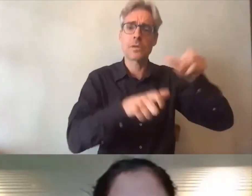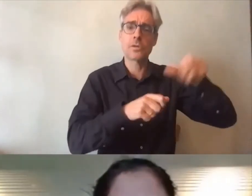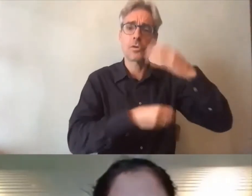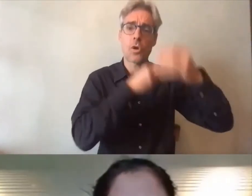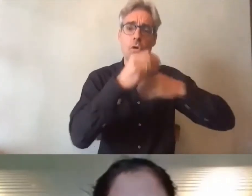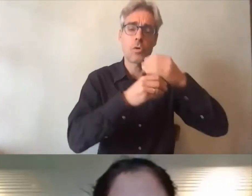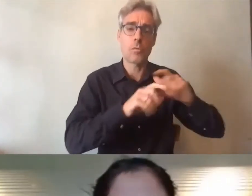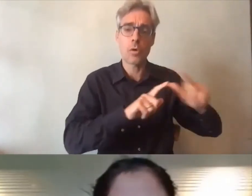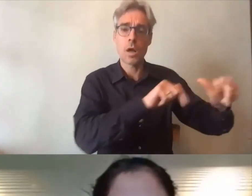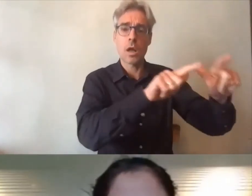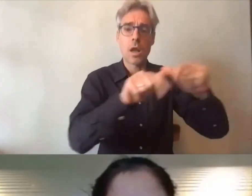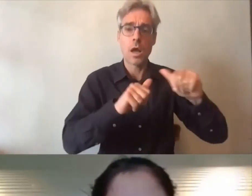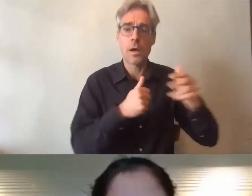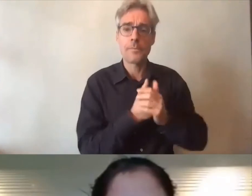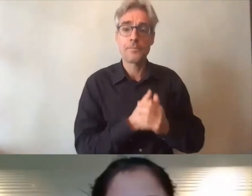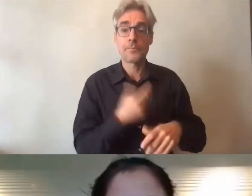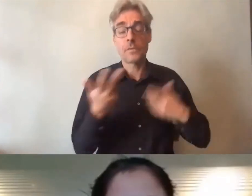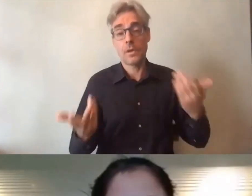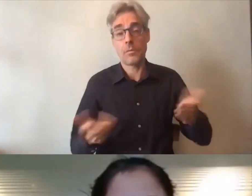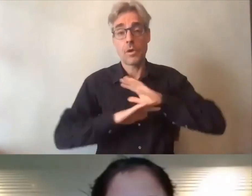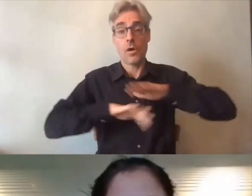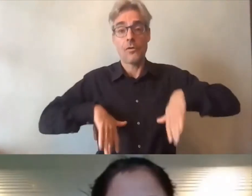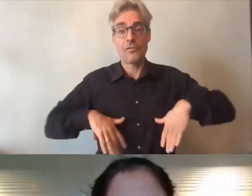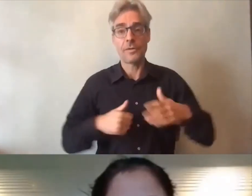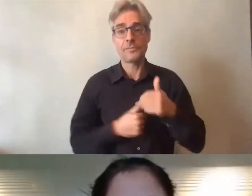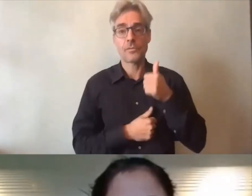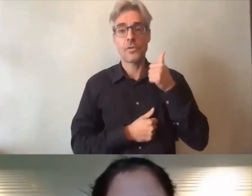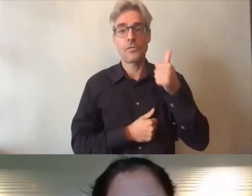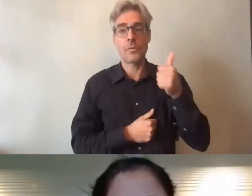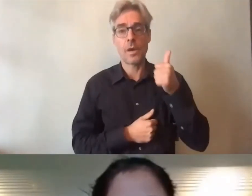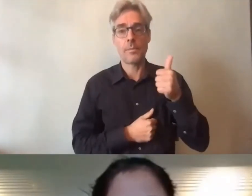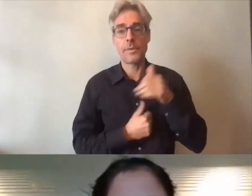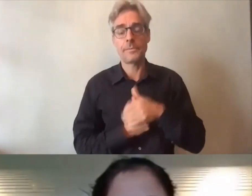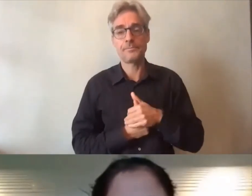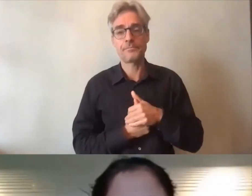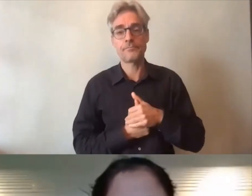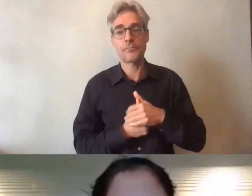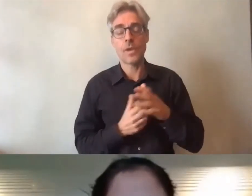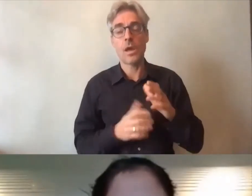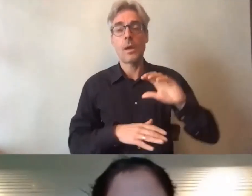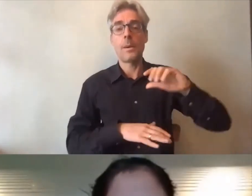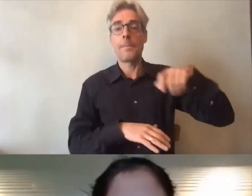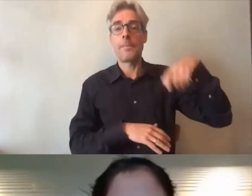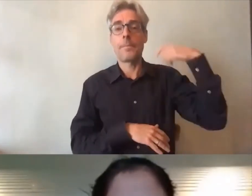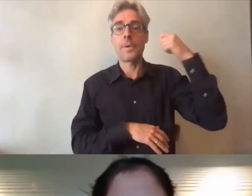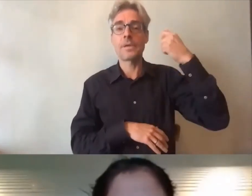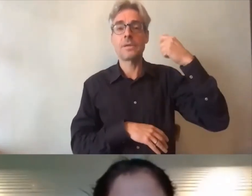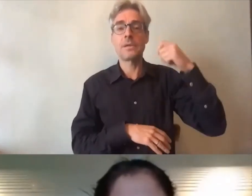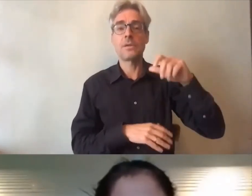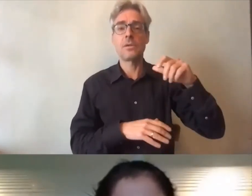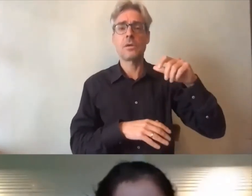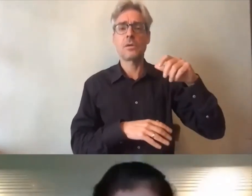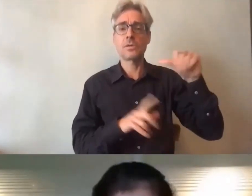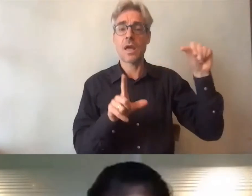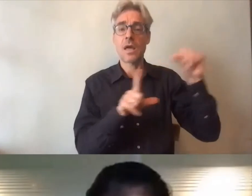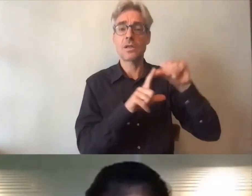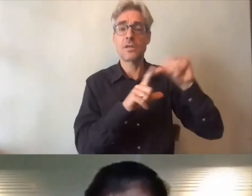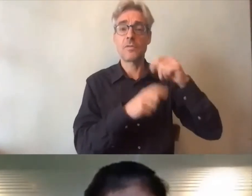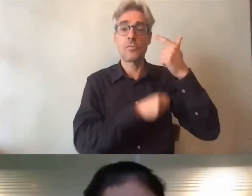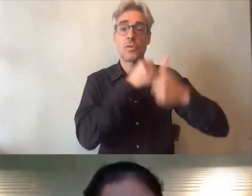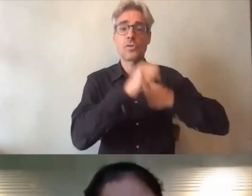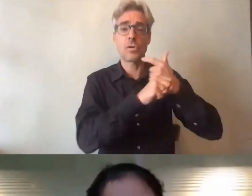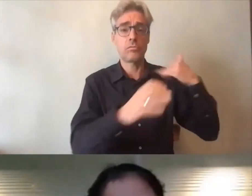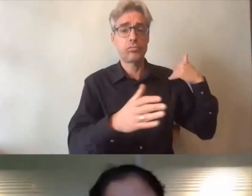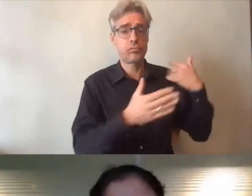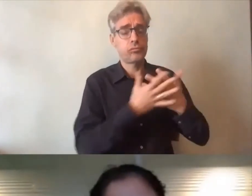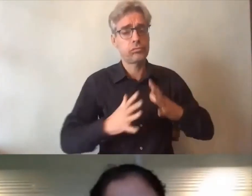et vous avez vous avez accédé à la présidence de la GEPHIP il y a maintenant deux ans et vous êtes très engagé très